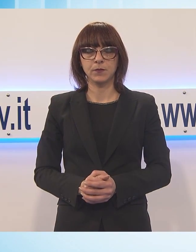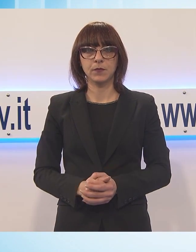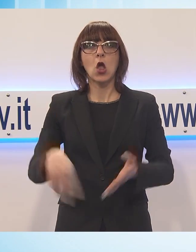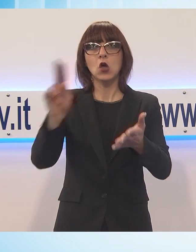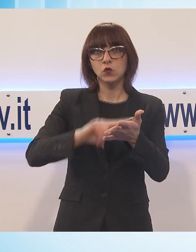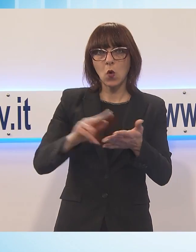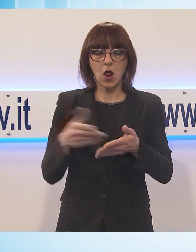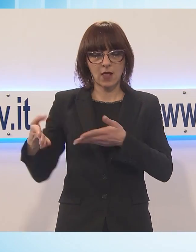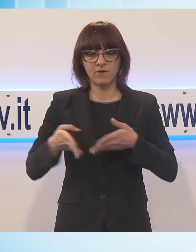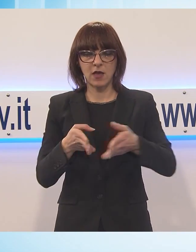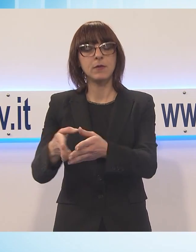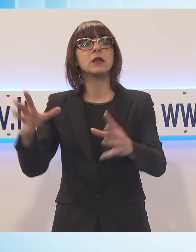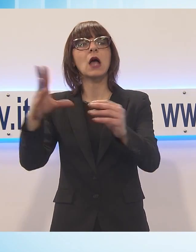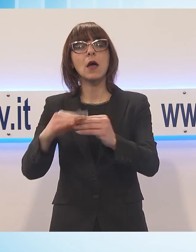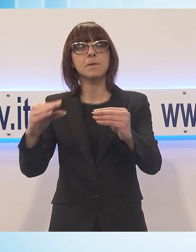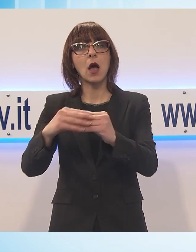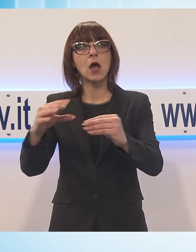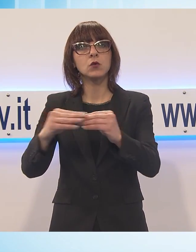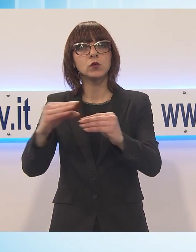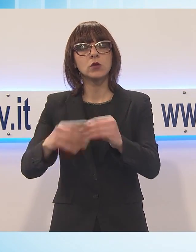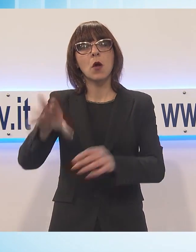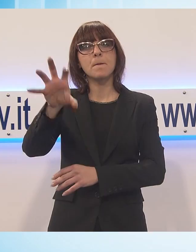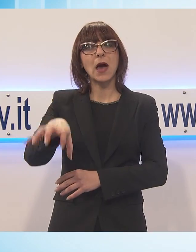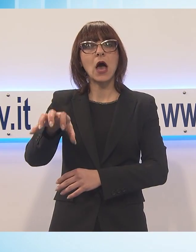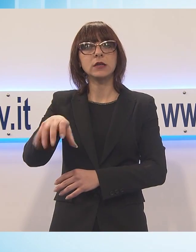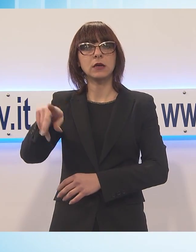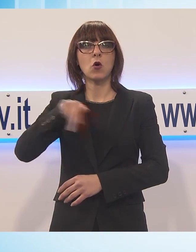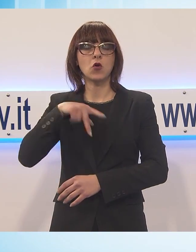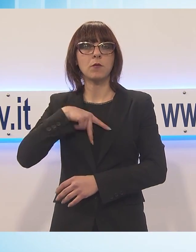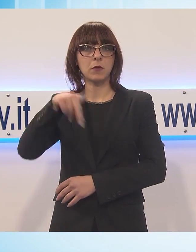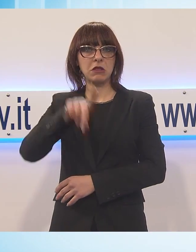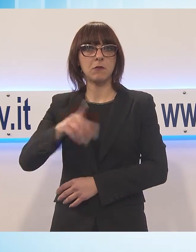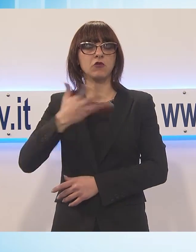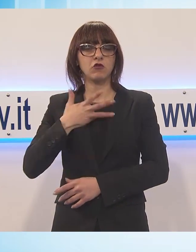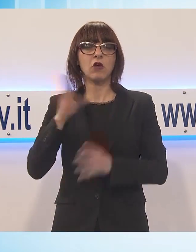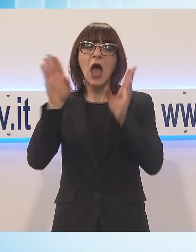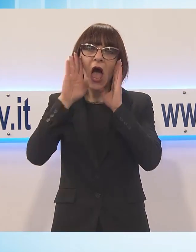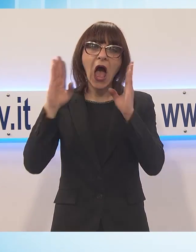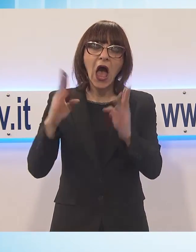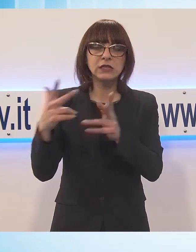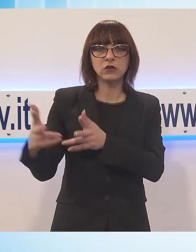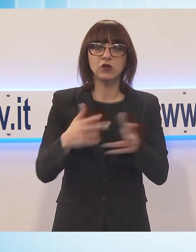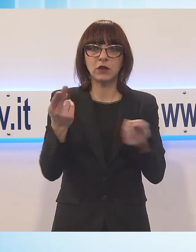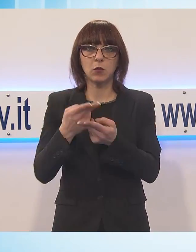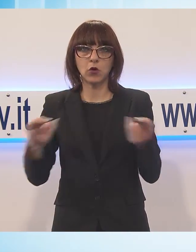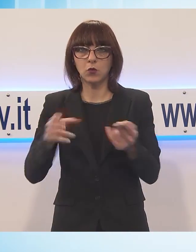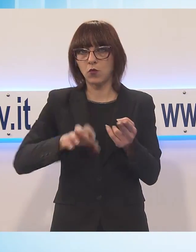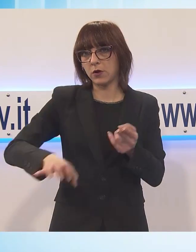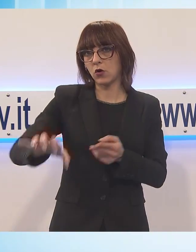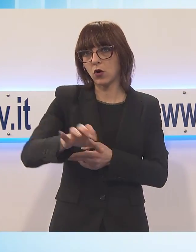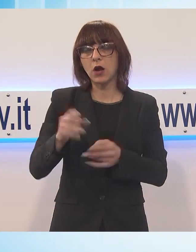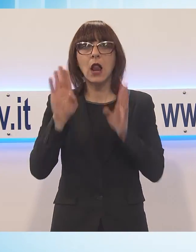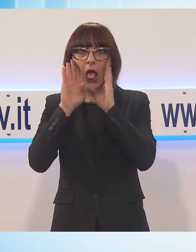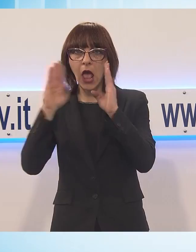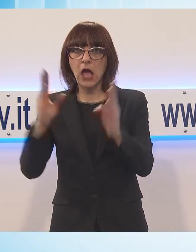provinciale ma anche manutenzione del prezioso patrimonio immobiliare dell'ente, attenzione al trasporto pubblico locale e al settore dei beni culturali. Sono queste